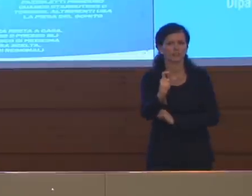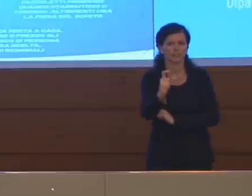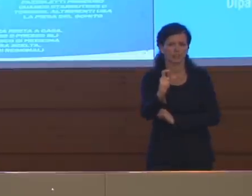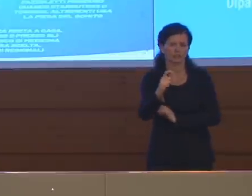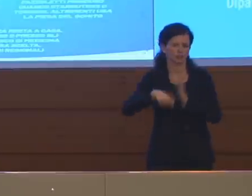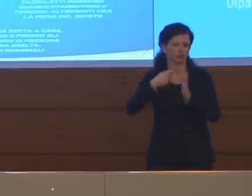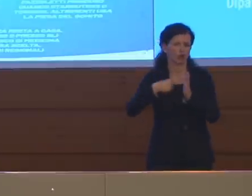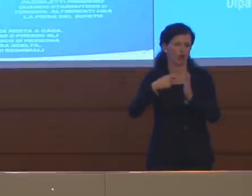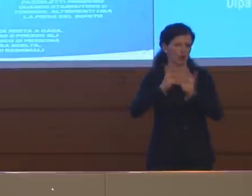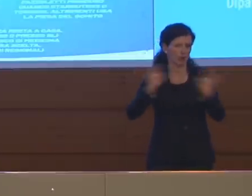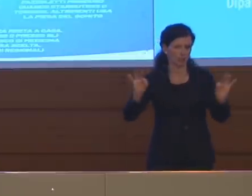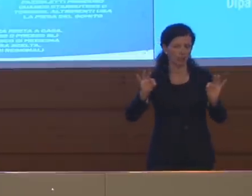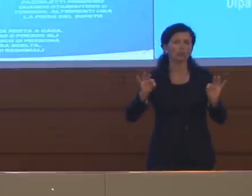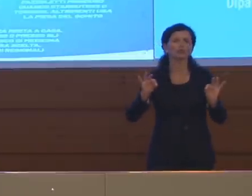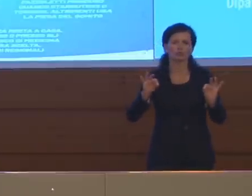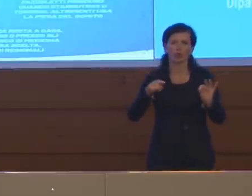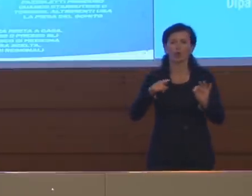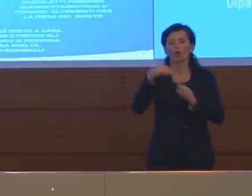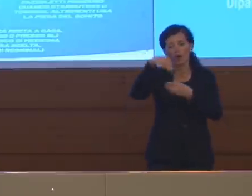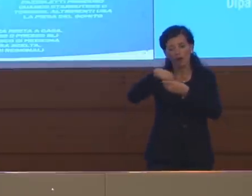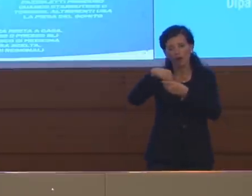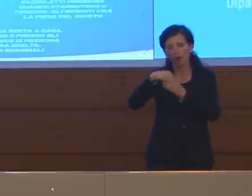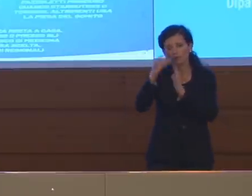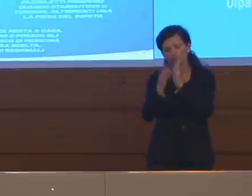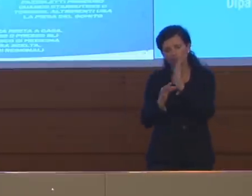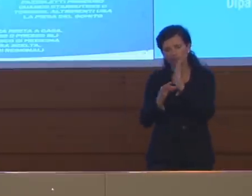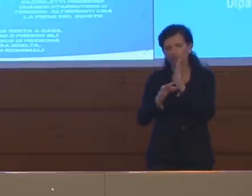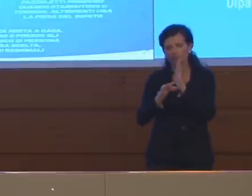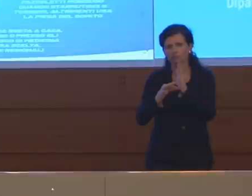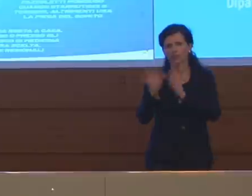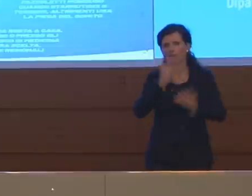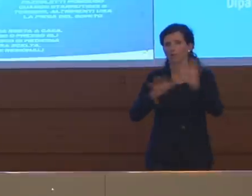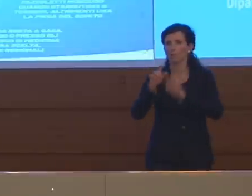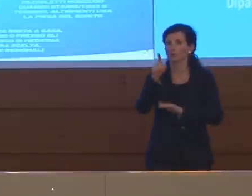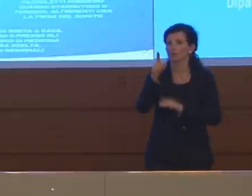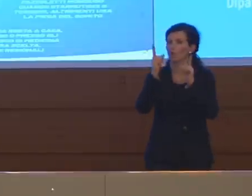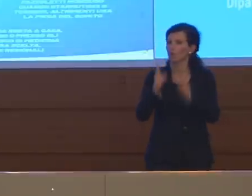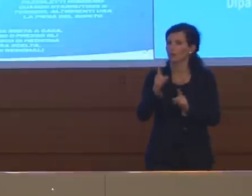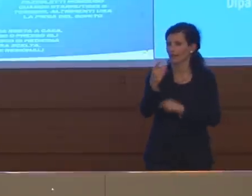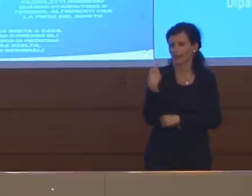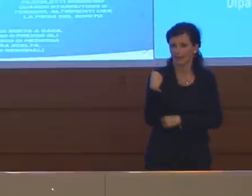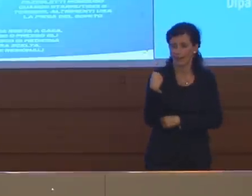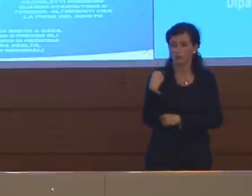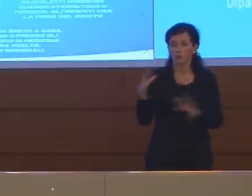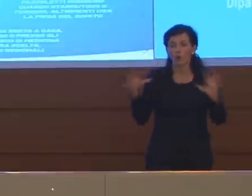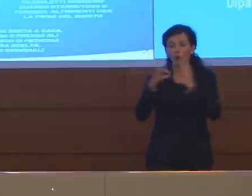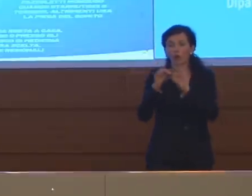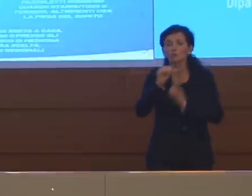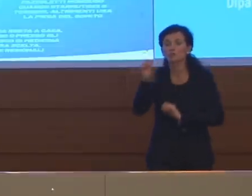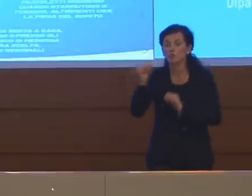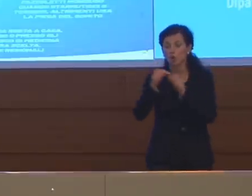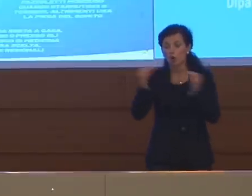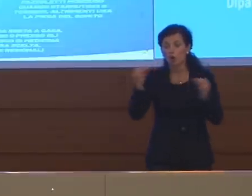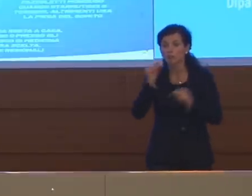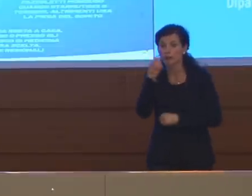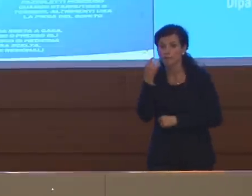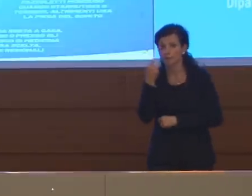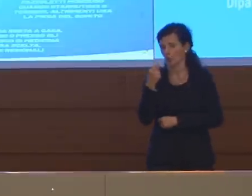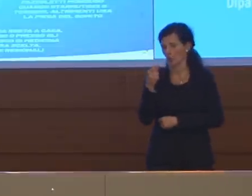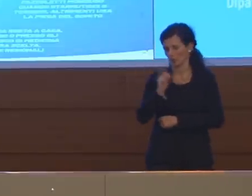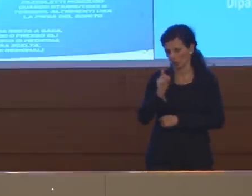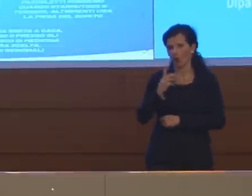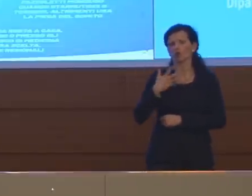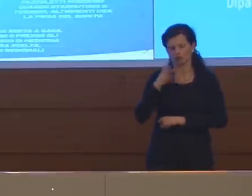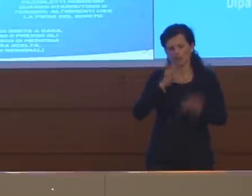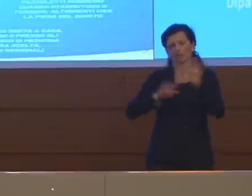circolare avrà tutte le specifiche, anche gli indicatori a cui lei si riferisce. Non sarà ovviamente legata solo ai tamponi, tamponi sono uno degli indicatori, non